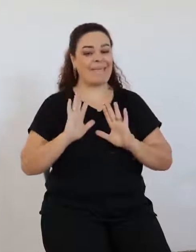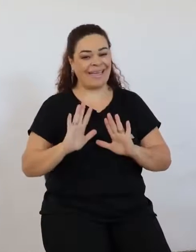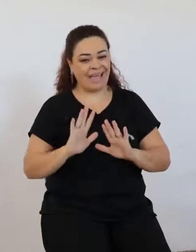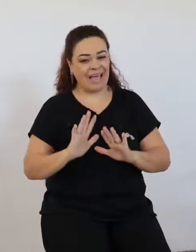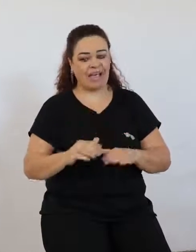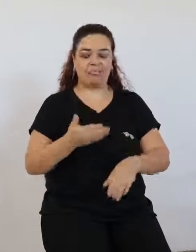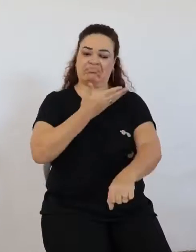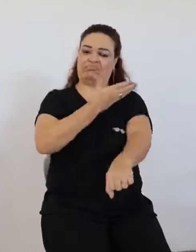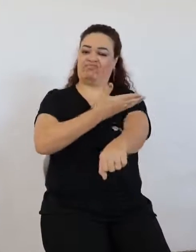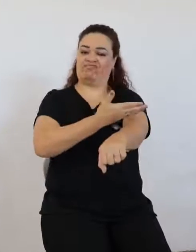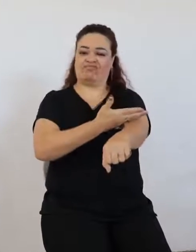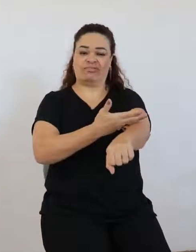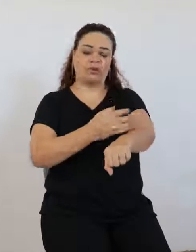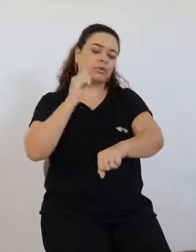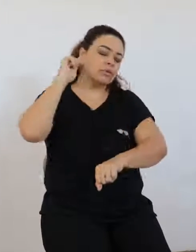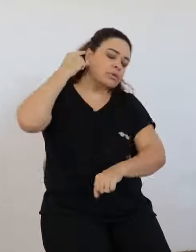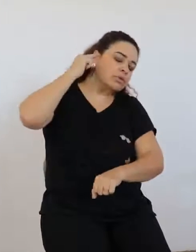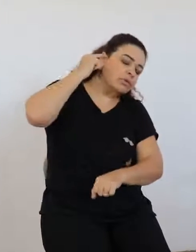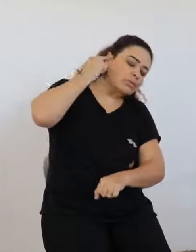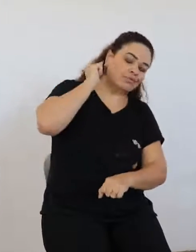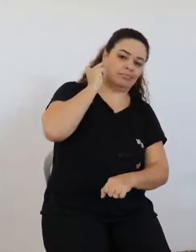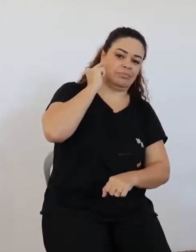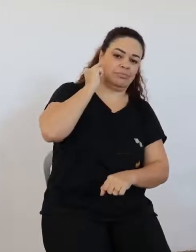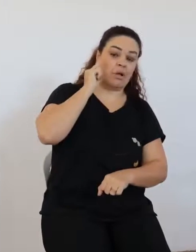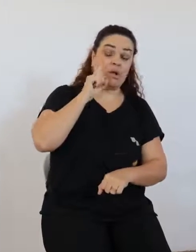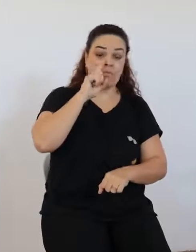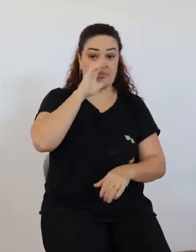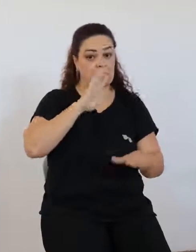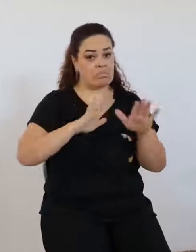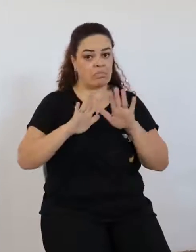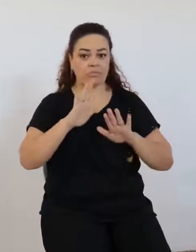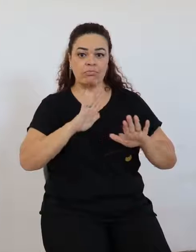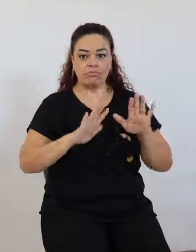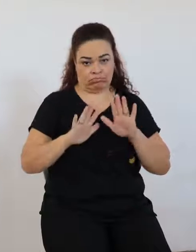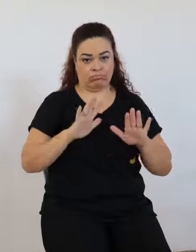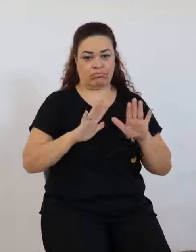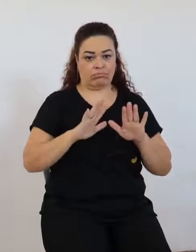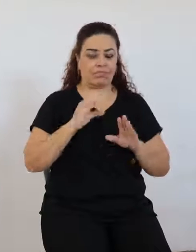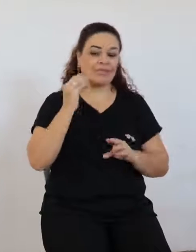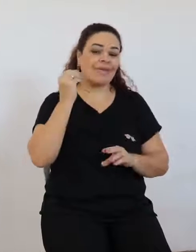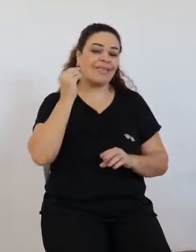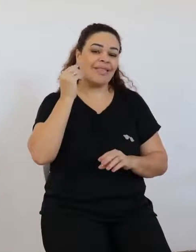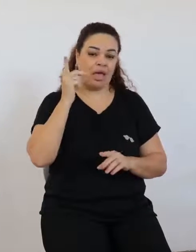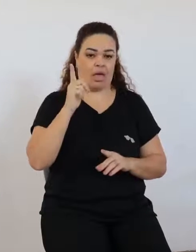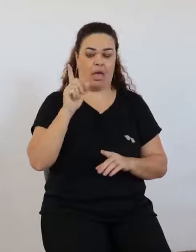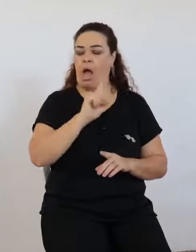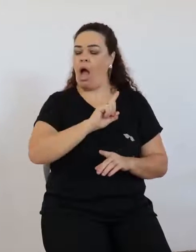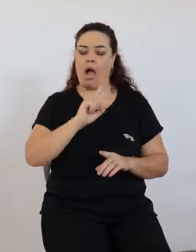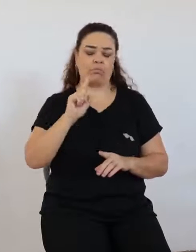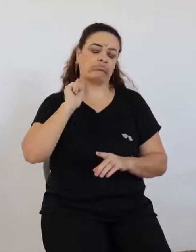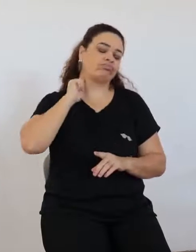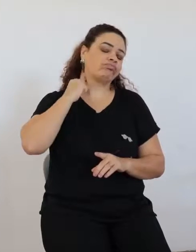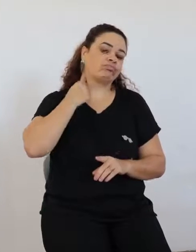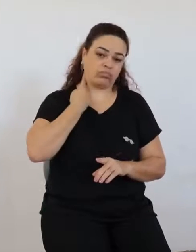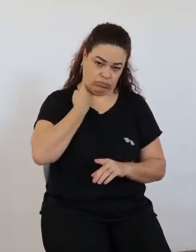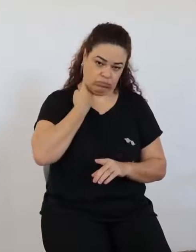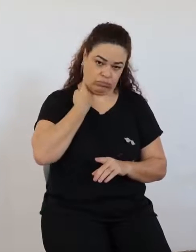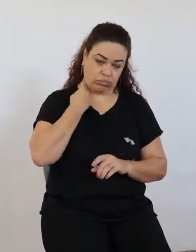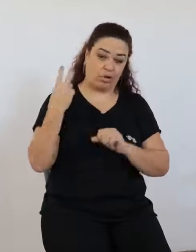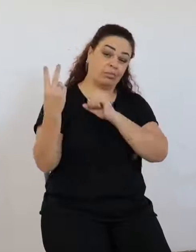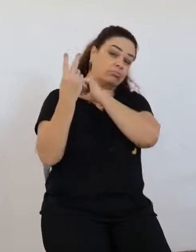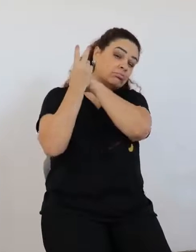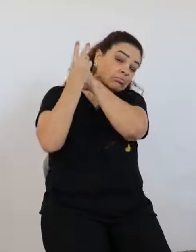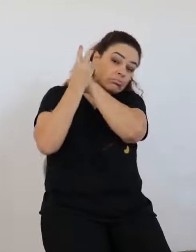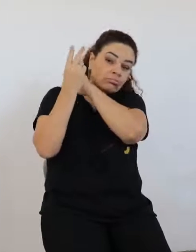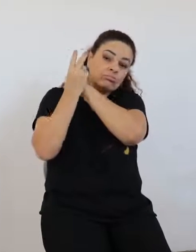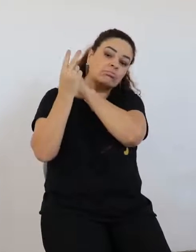começam a falar, estou limpando o ouvido, né? Então, a cera, ela não é sujeira, ela é proteção contra germes e bactérias